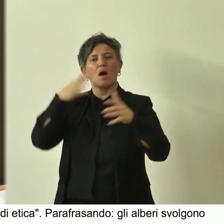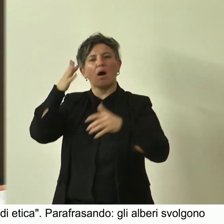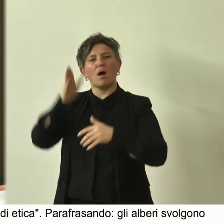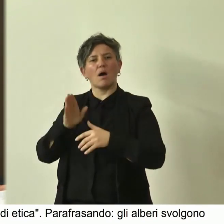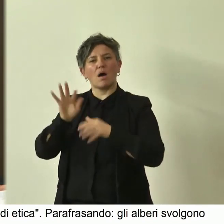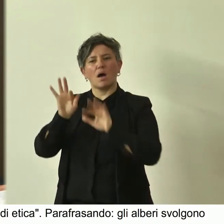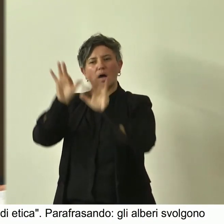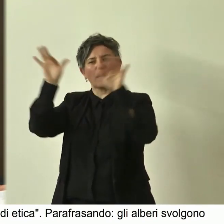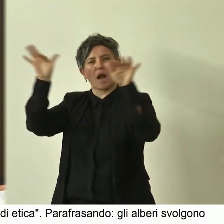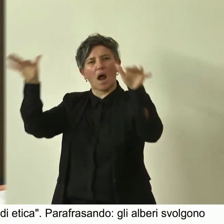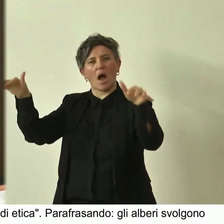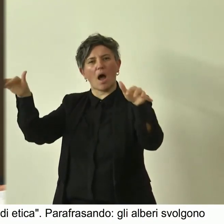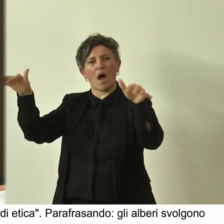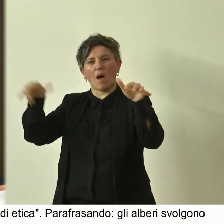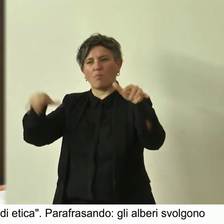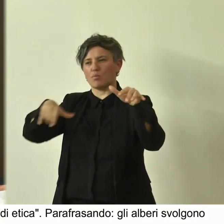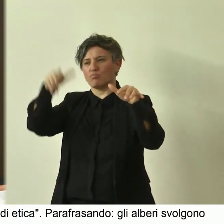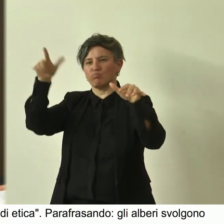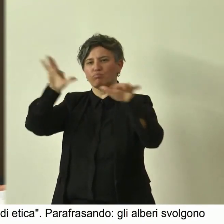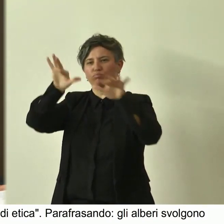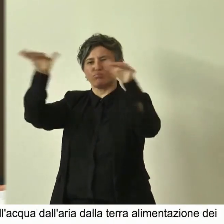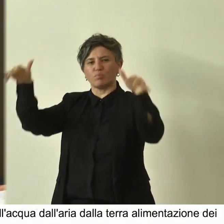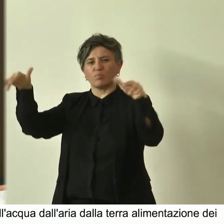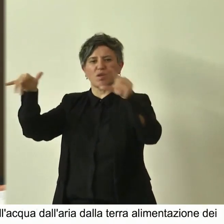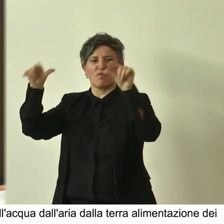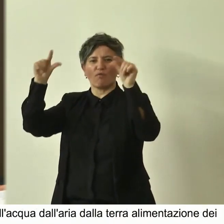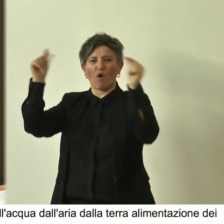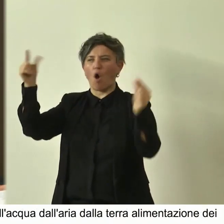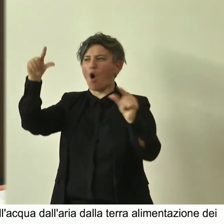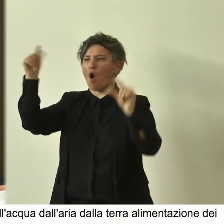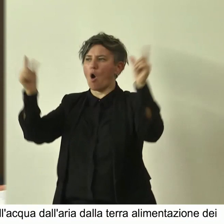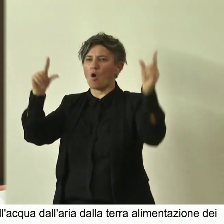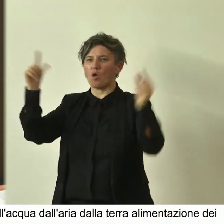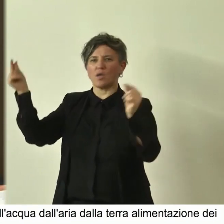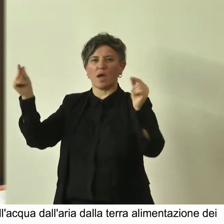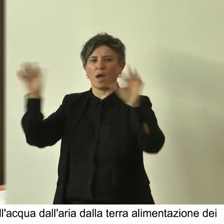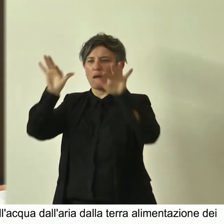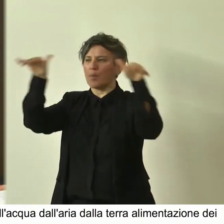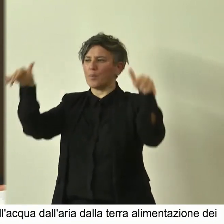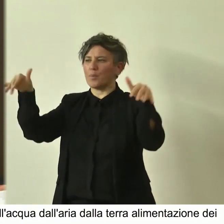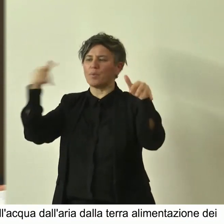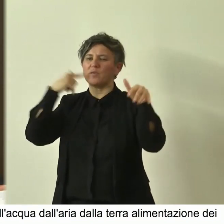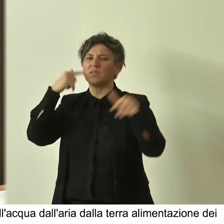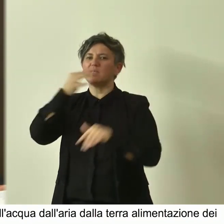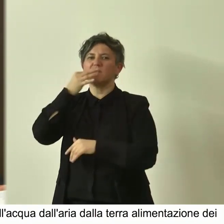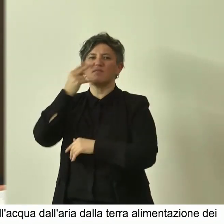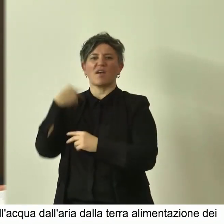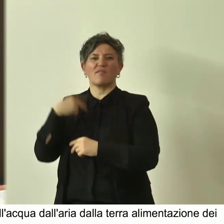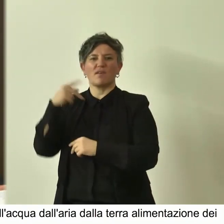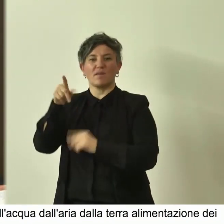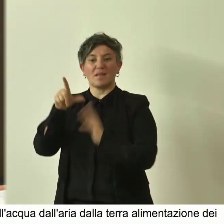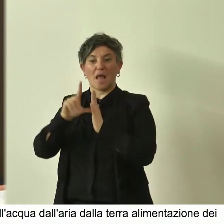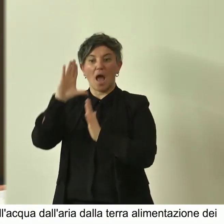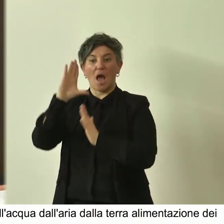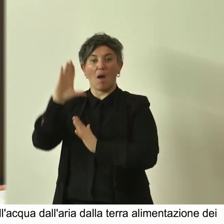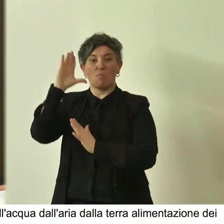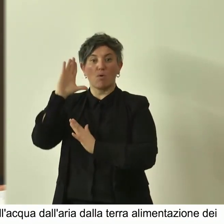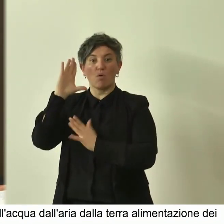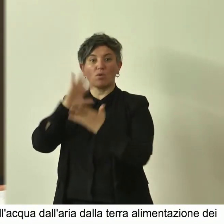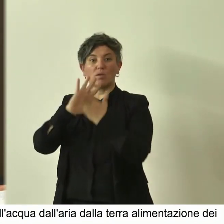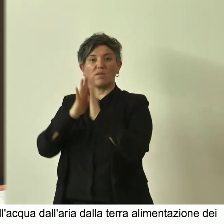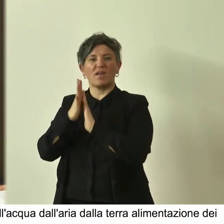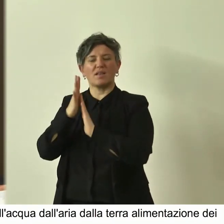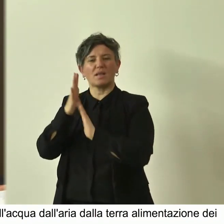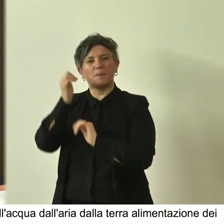rami dove dal nero limite le foglie si dipartono possono dirsi vivi il passato che hanno vissuto rende il peccato